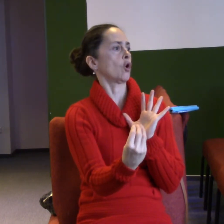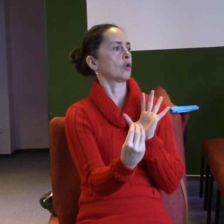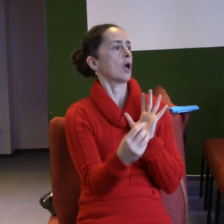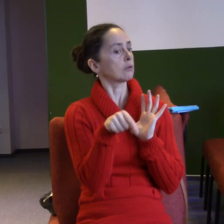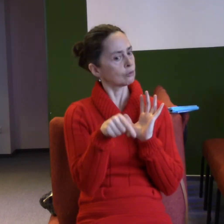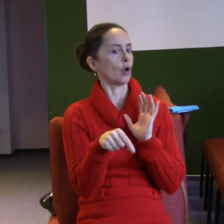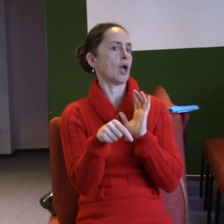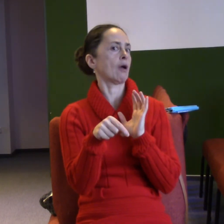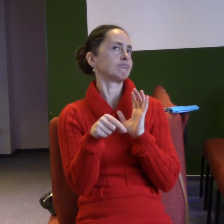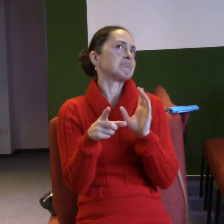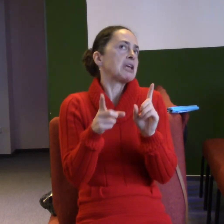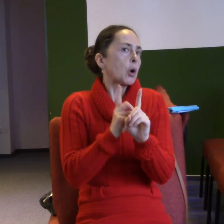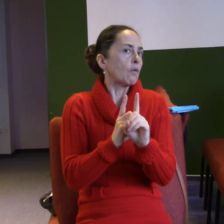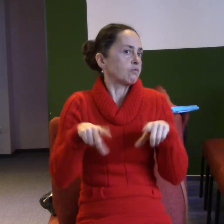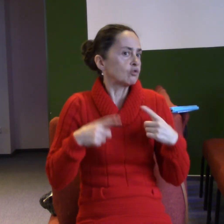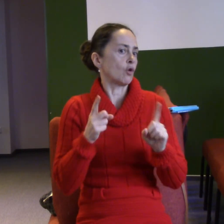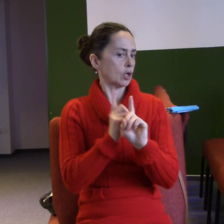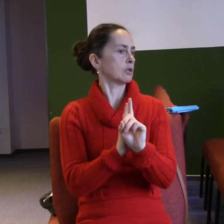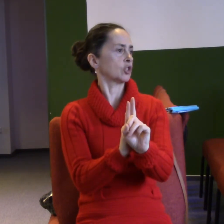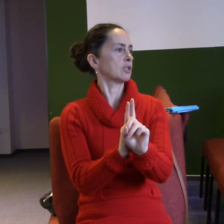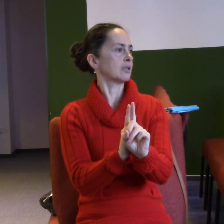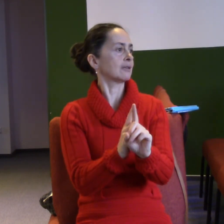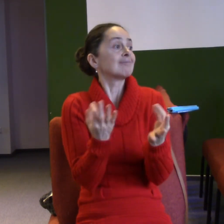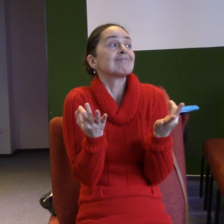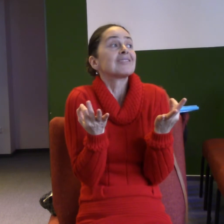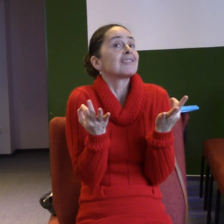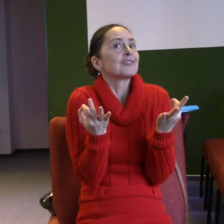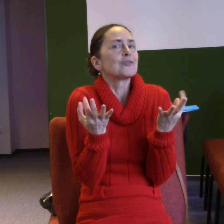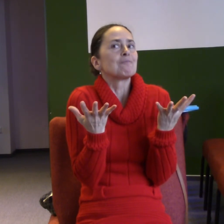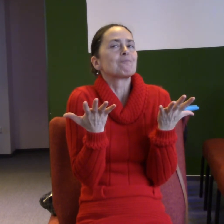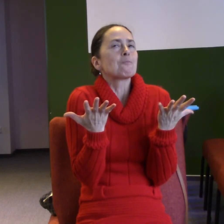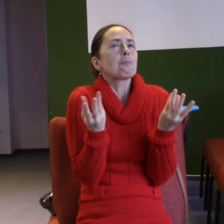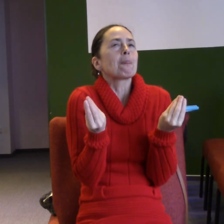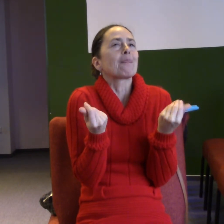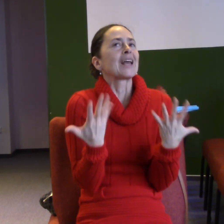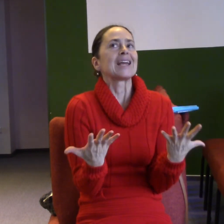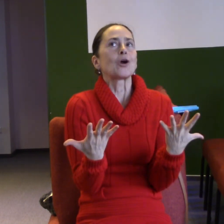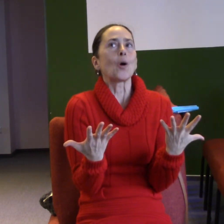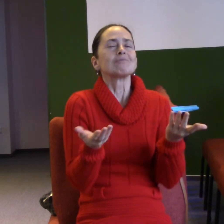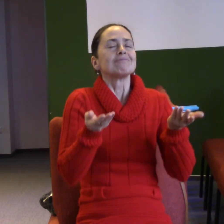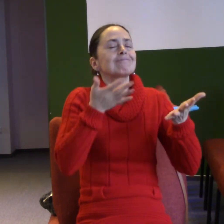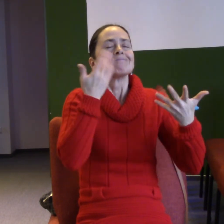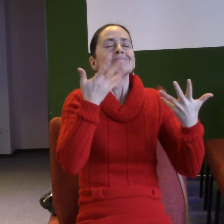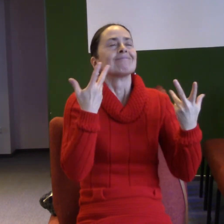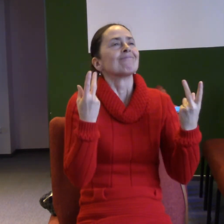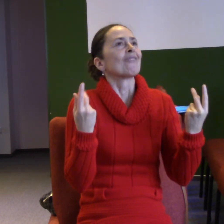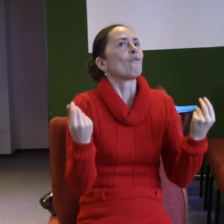přítomnost v našem životě. Je to něco, co je jak parfém nebo něco, s čím jsme